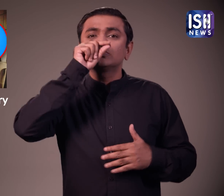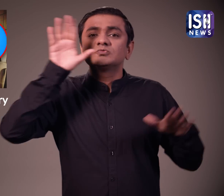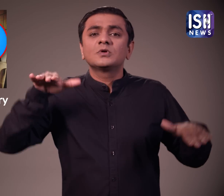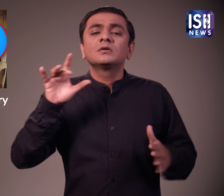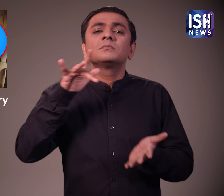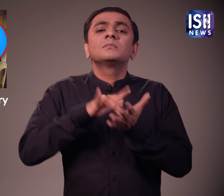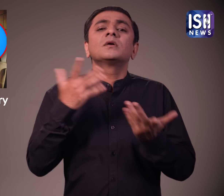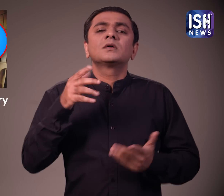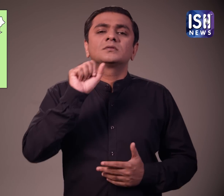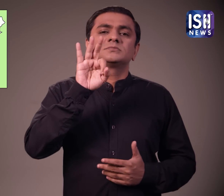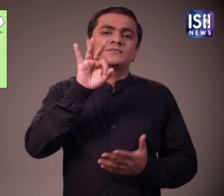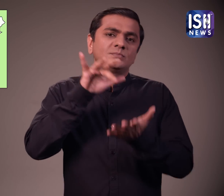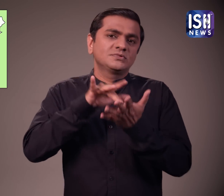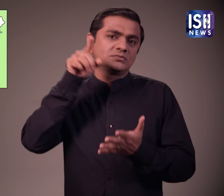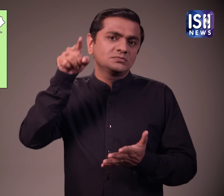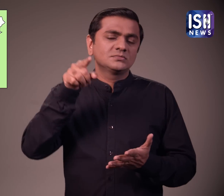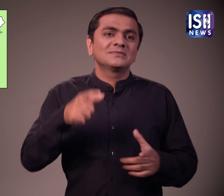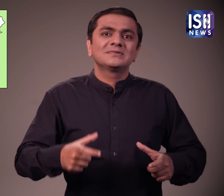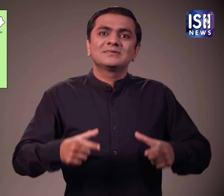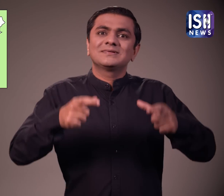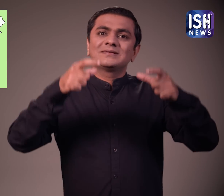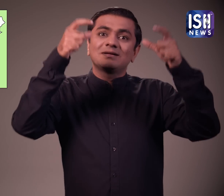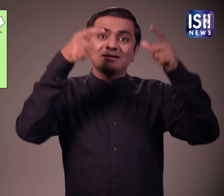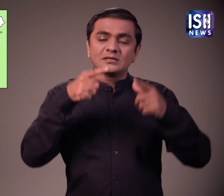कार्याले में से नियमित कर्मचारियों को निकाल दिया